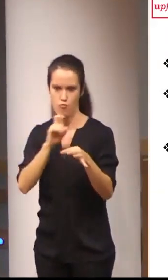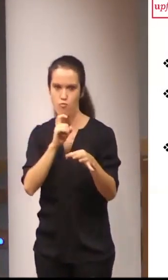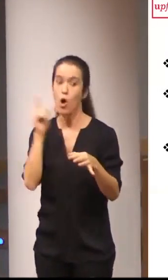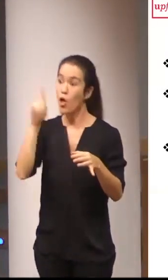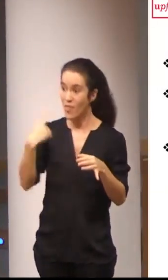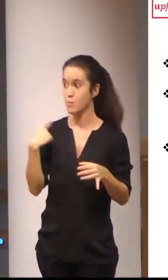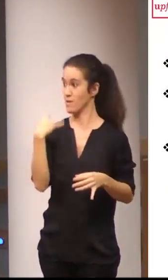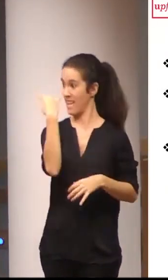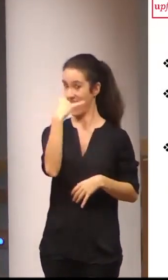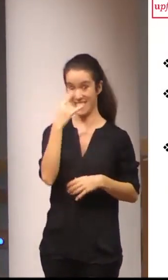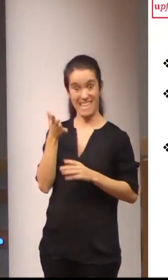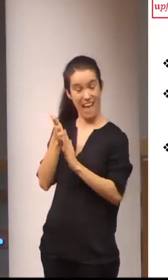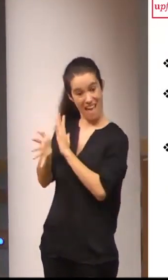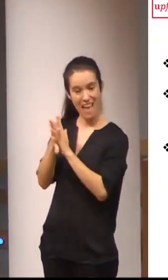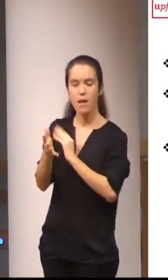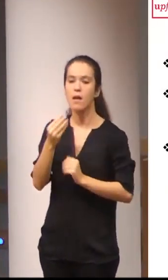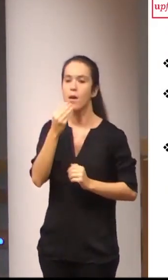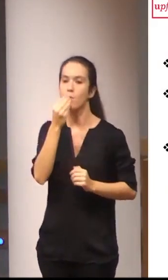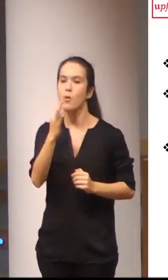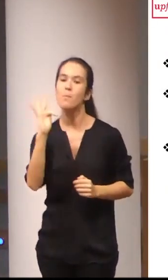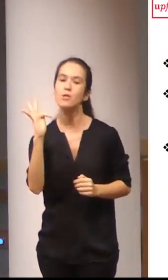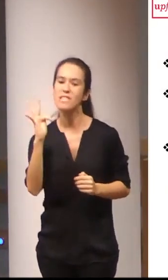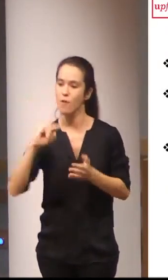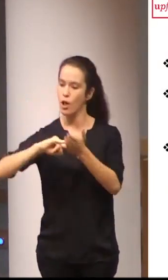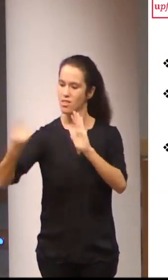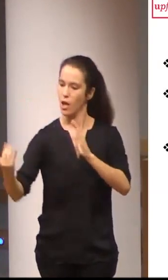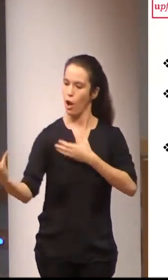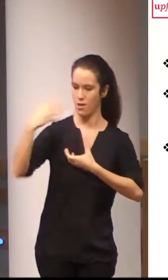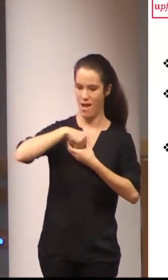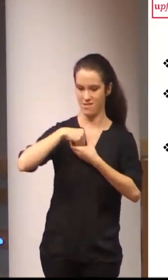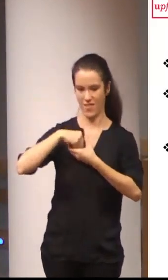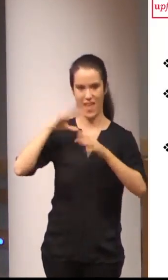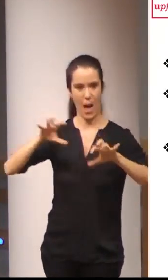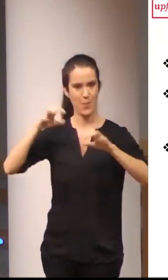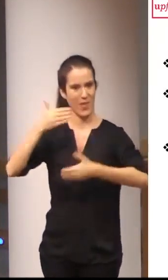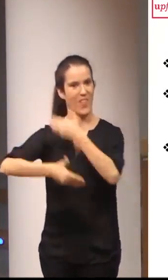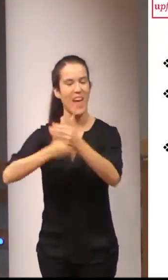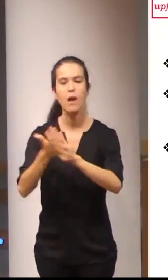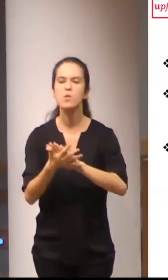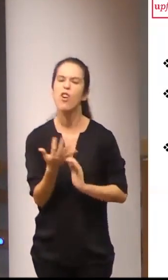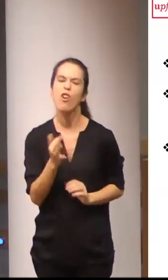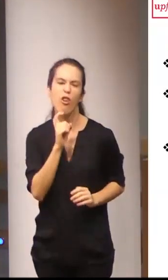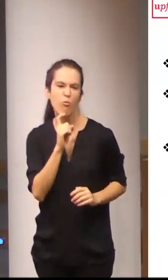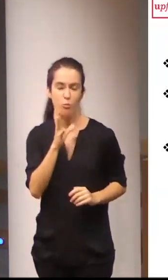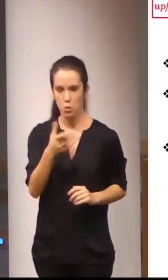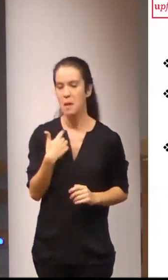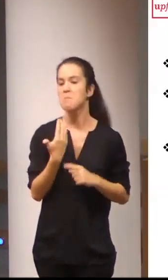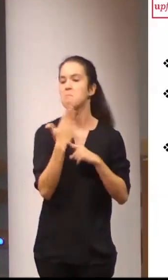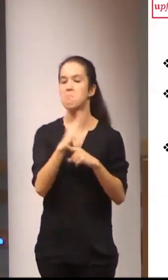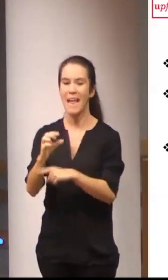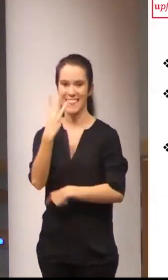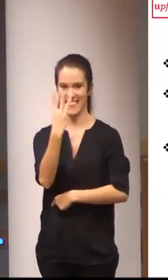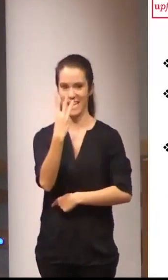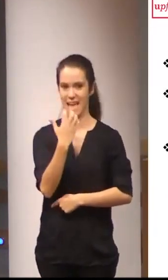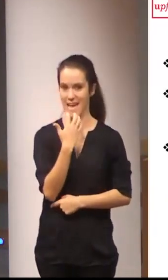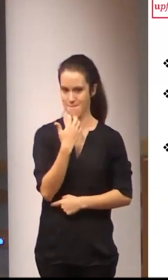beneficios da incorporación das novas tecnologías en o aprendizaje das lenguas de signos e presentará tres ejemplos de